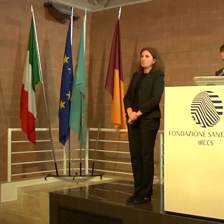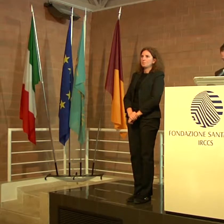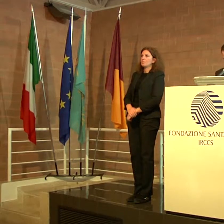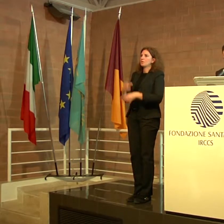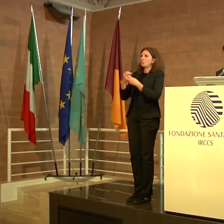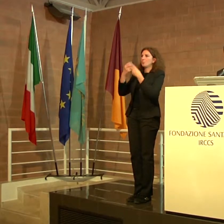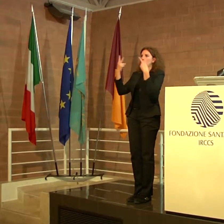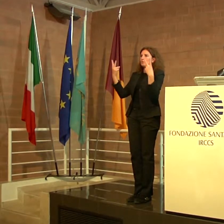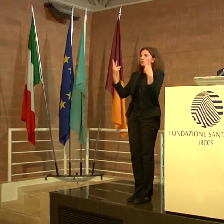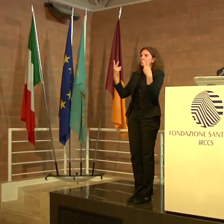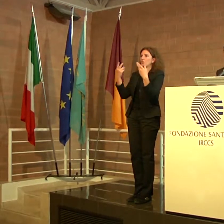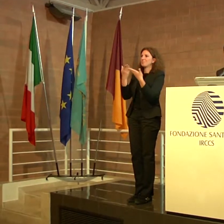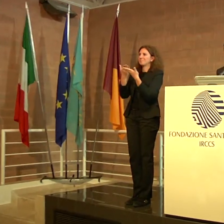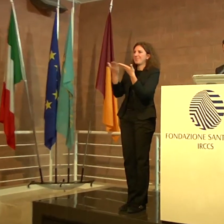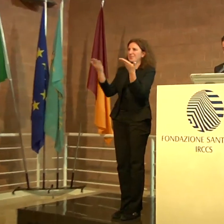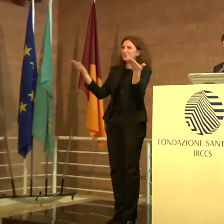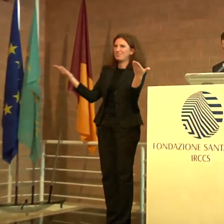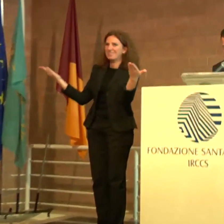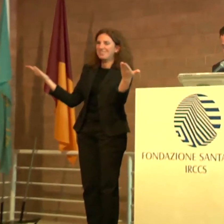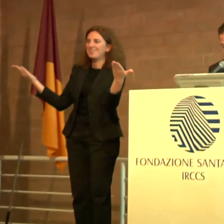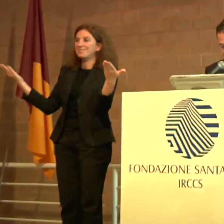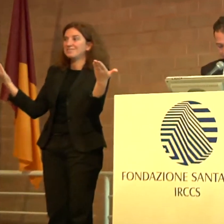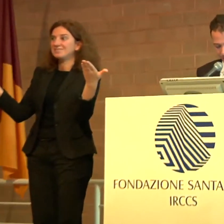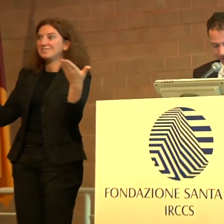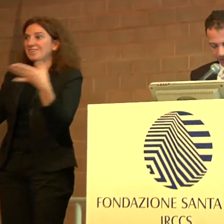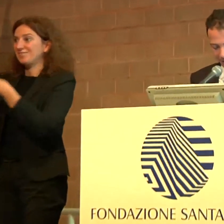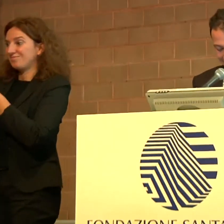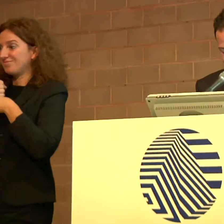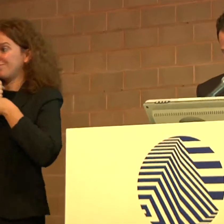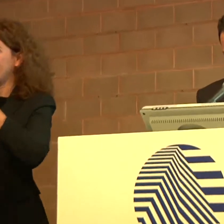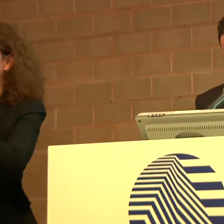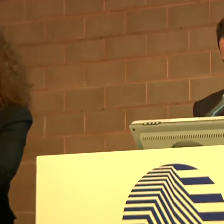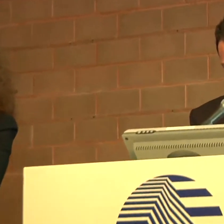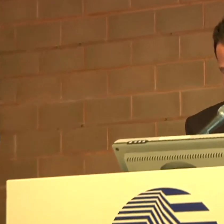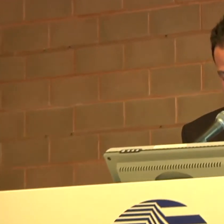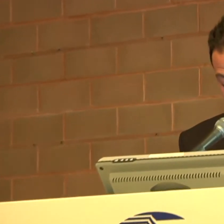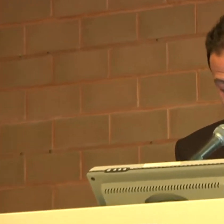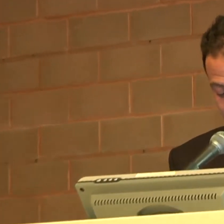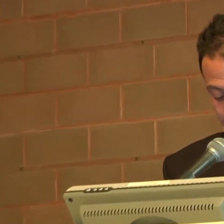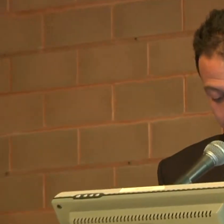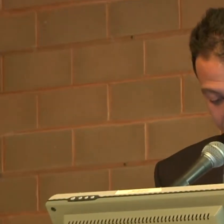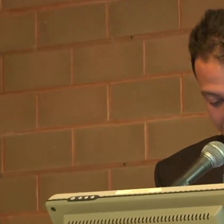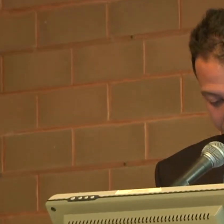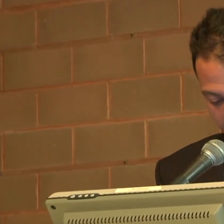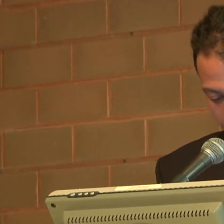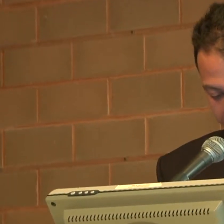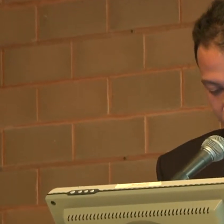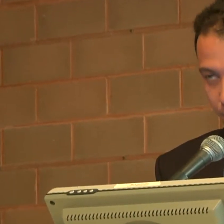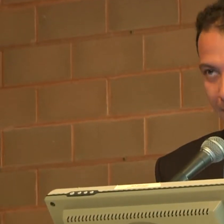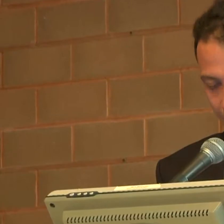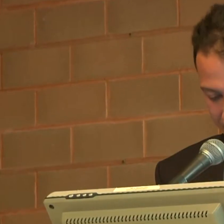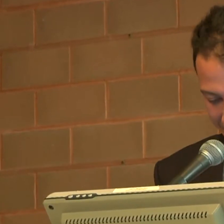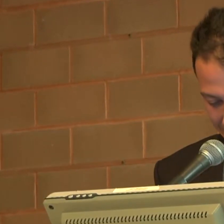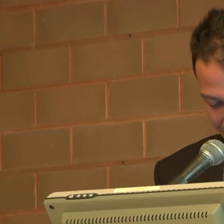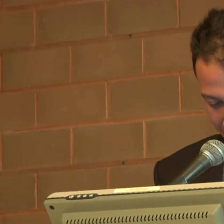Buongiorno a tutti, a nome del sottosegretario ringrazio la Fondazione Santa Lucia per il cortese invito a